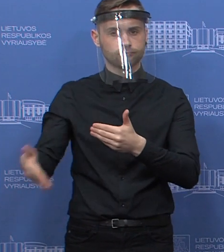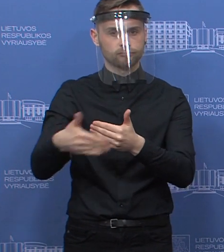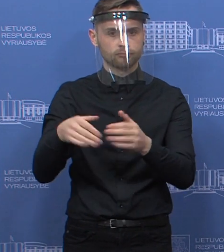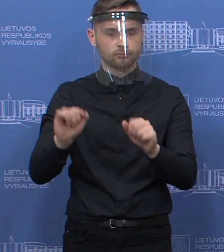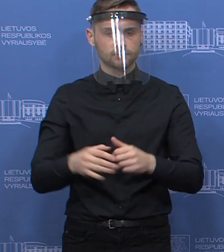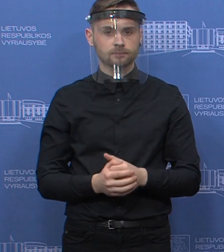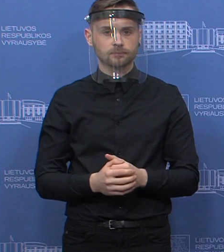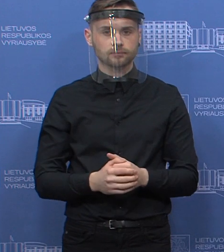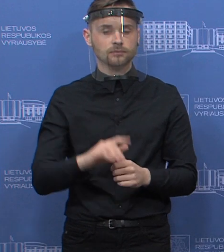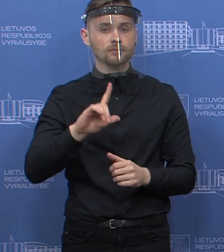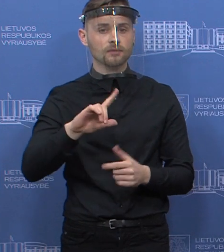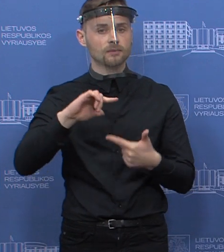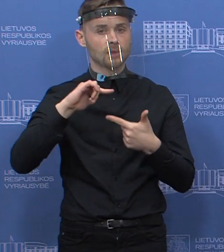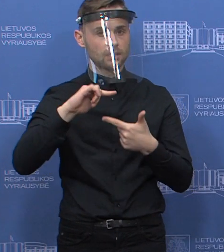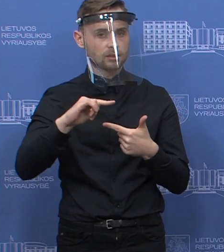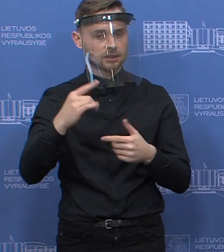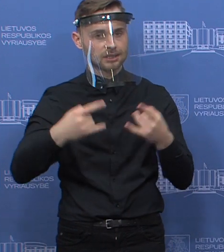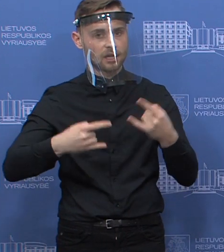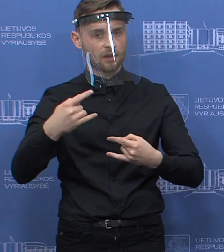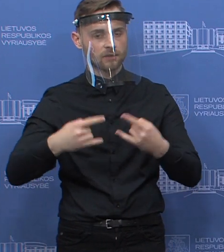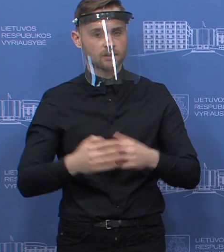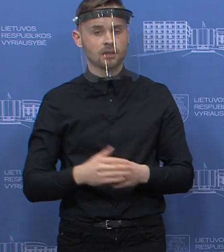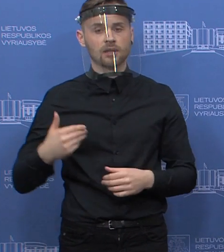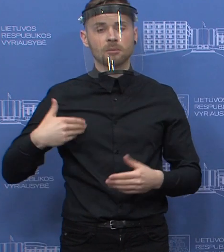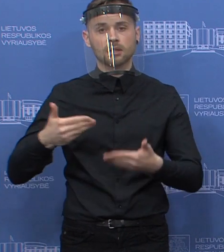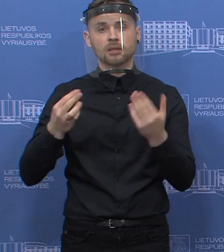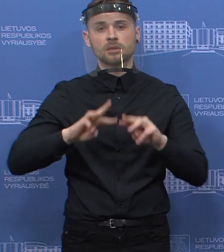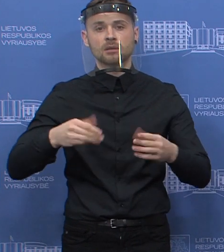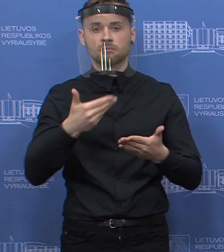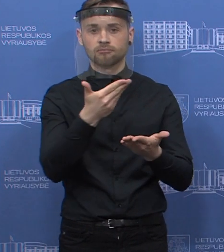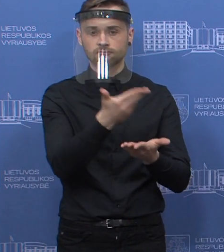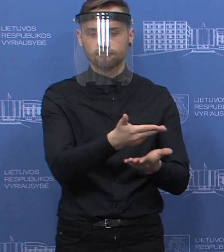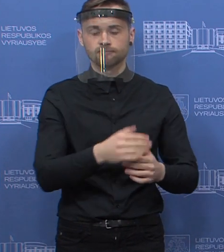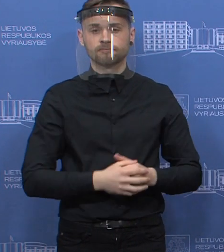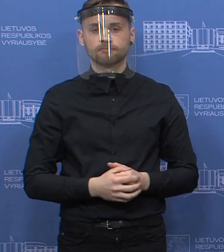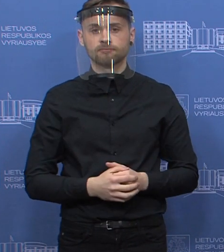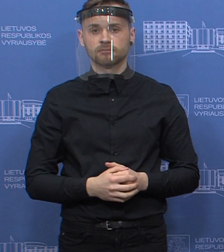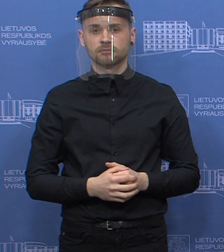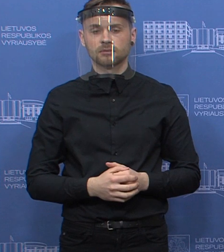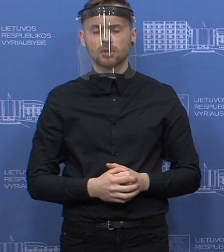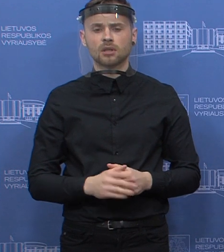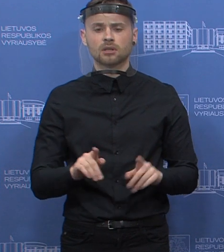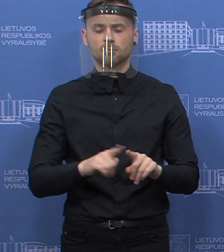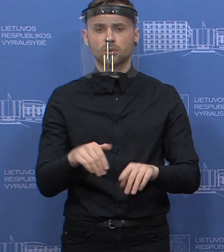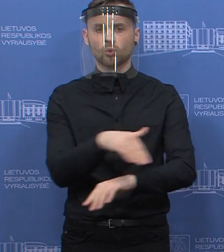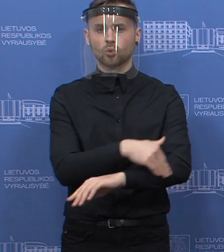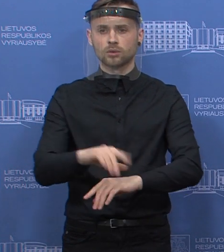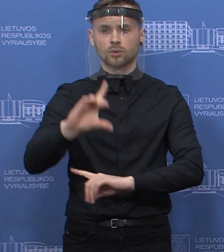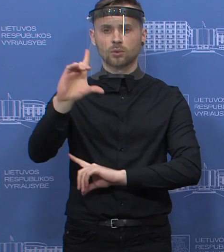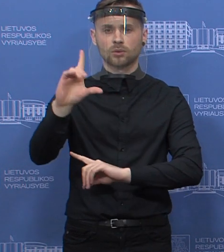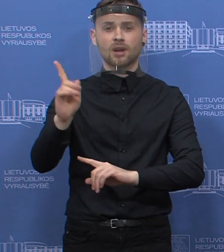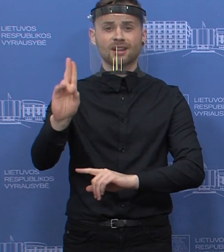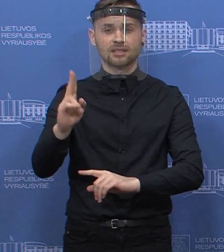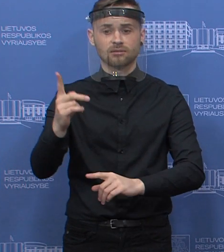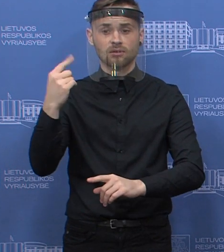Žygintas Abramaitės, LRT televizija. Labai diena, premierė. Patikslinkite, prašau, kaip bus su atvykstančiais užsieniečiais, ar jie atvykia į